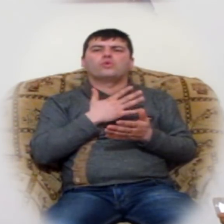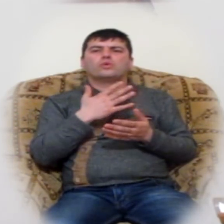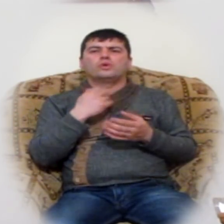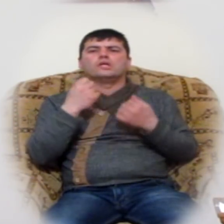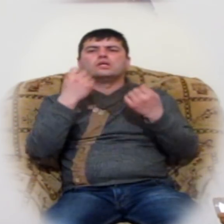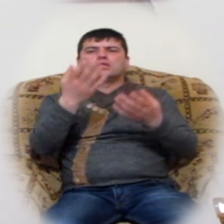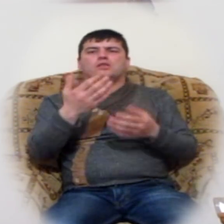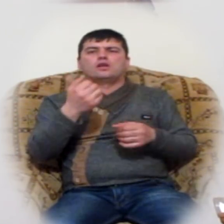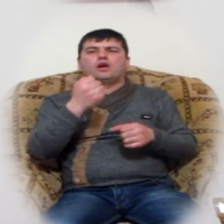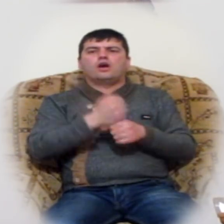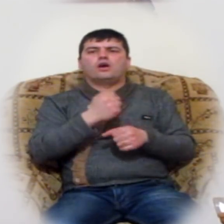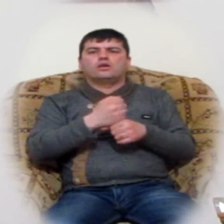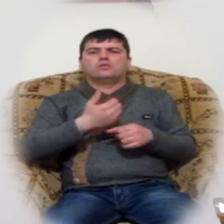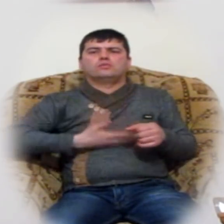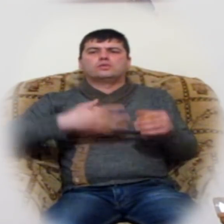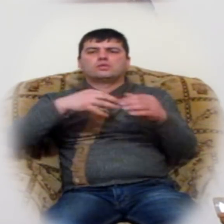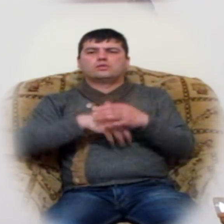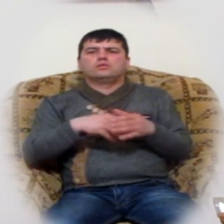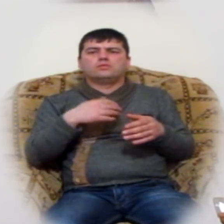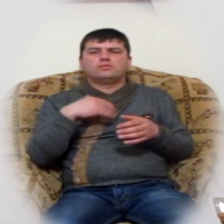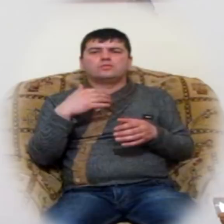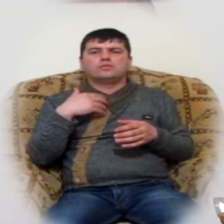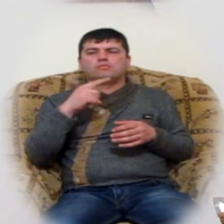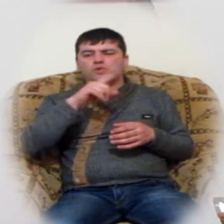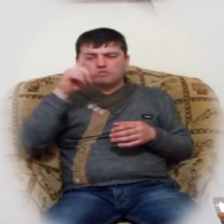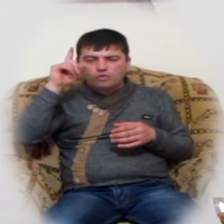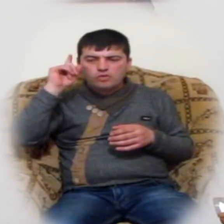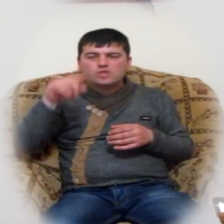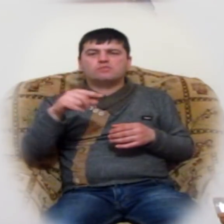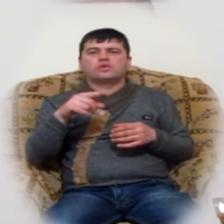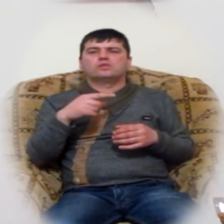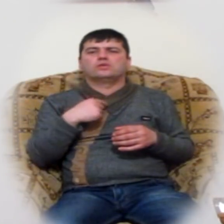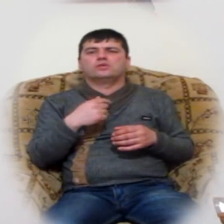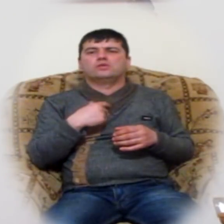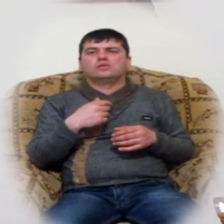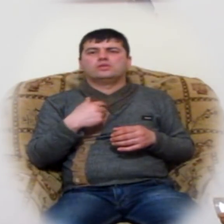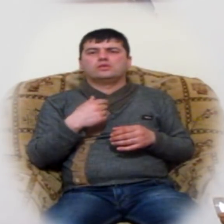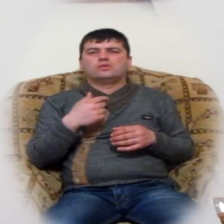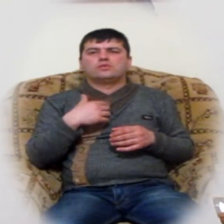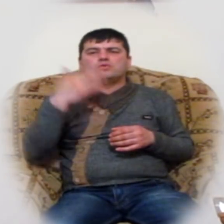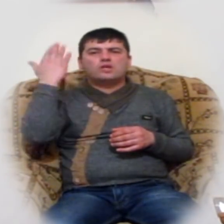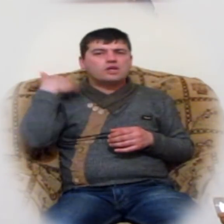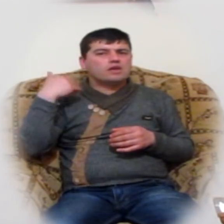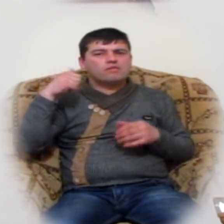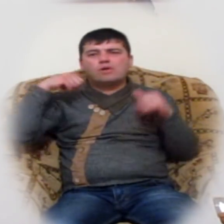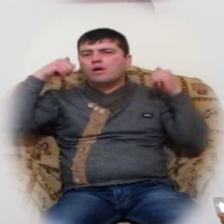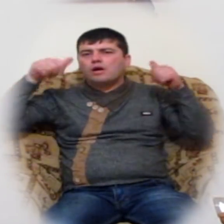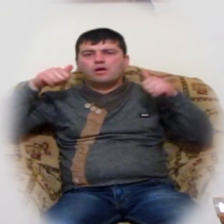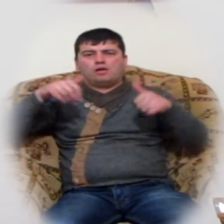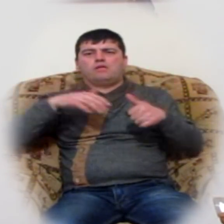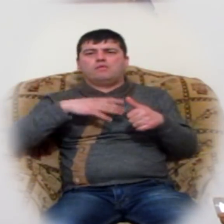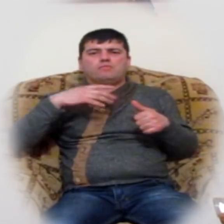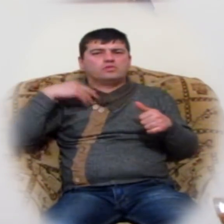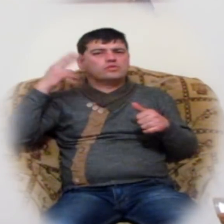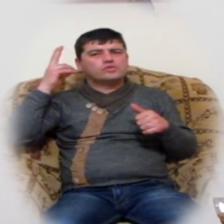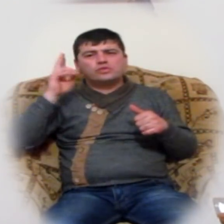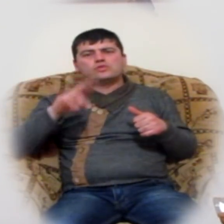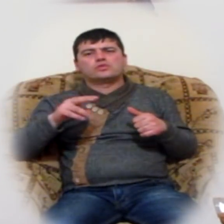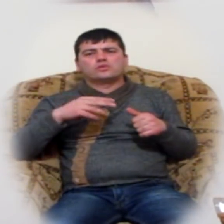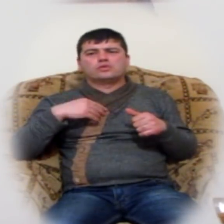ում մեր կյանքում, որ մեք տեղիակ լինեք էդ պաների։ Մեք անտեղիակ ենք եղե։ Սիրելի աստու ժողովուրդ։ Չը վստահեք ձ